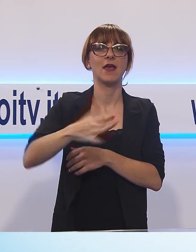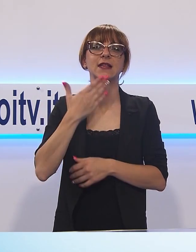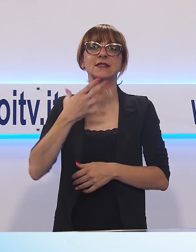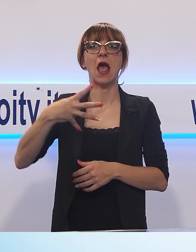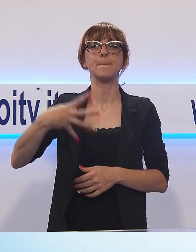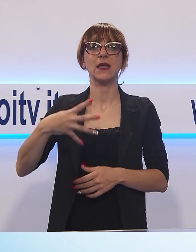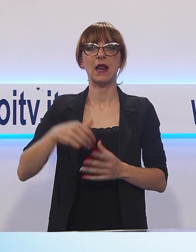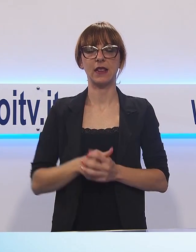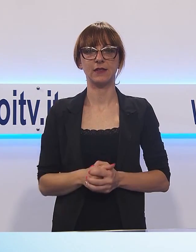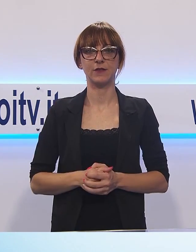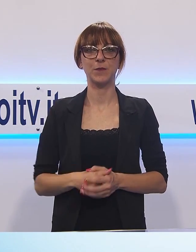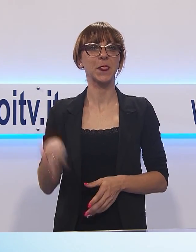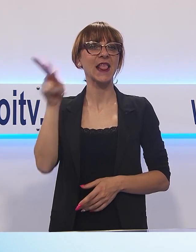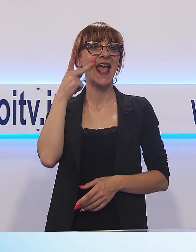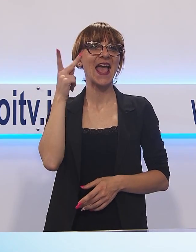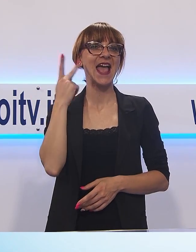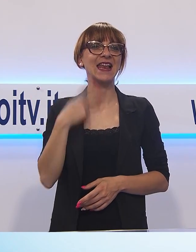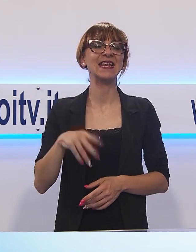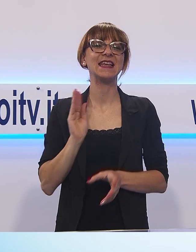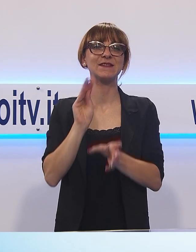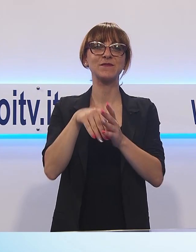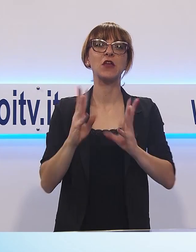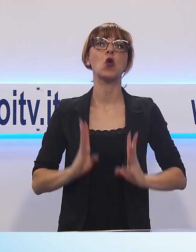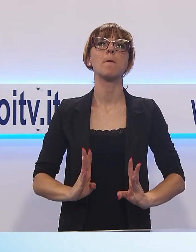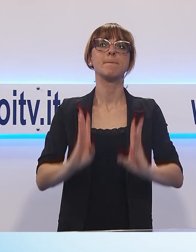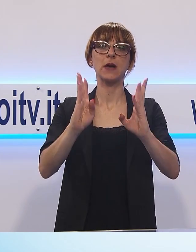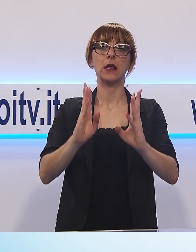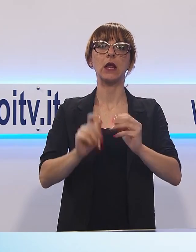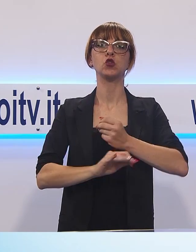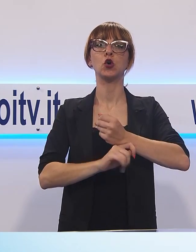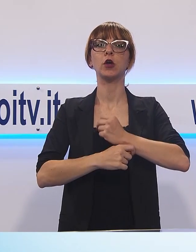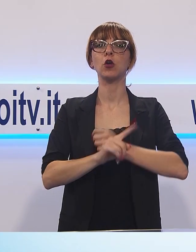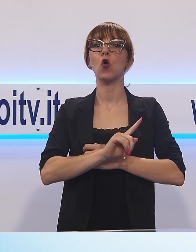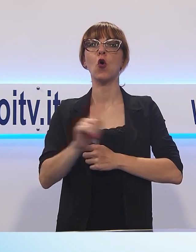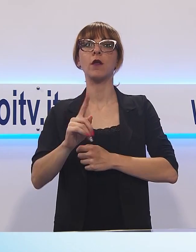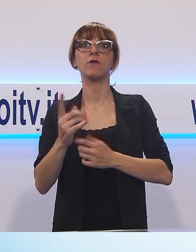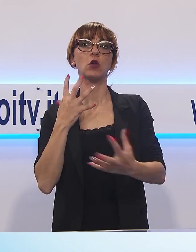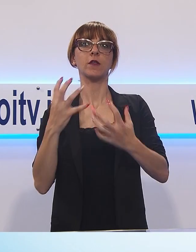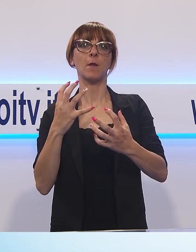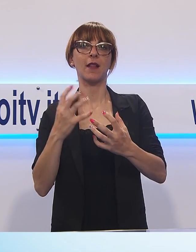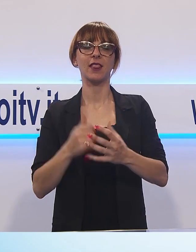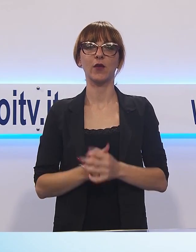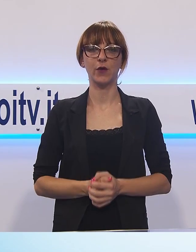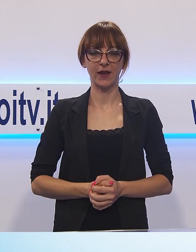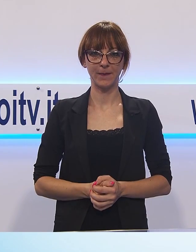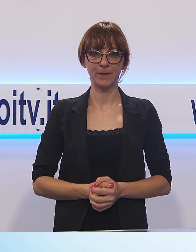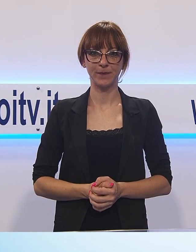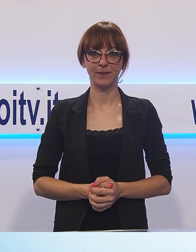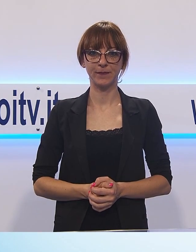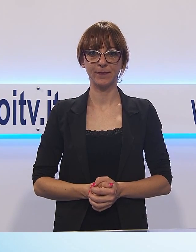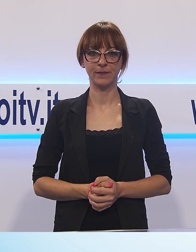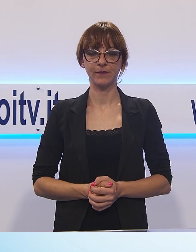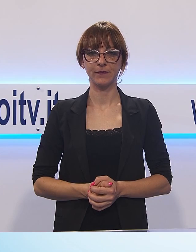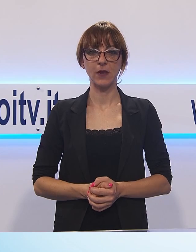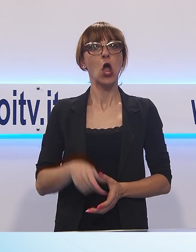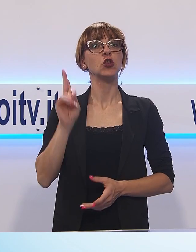Elisa a Palazzo, dal rigore allo splendore. È iniziata con un protagonista secolare, Palazzo Ducale, la